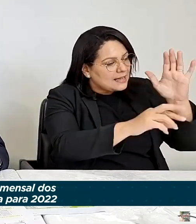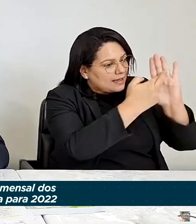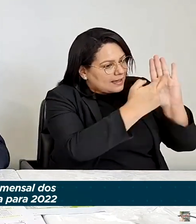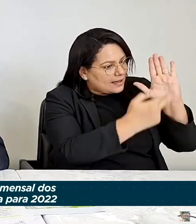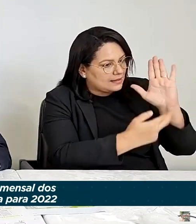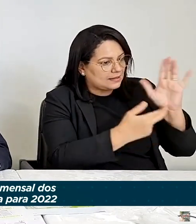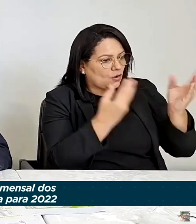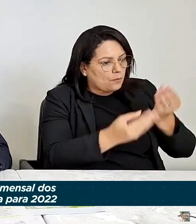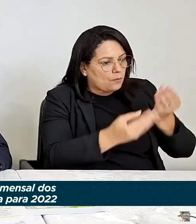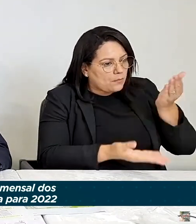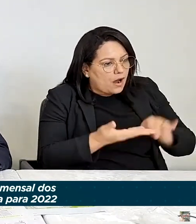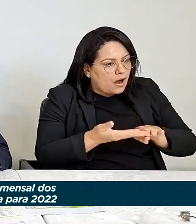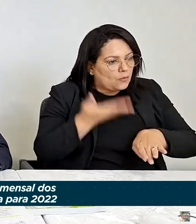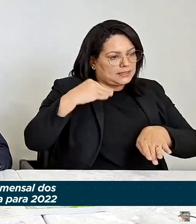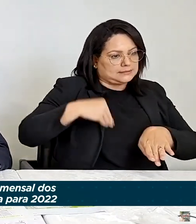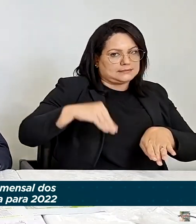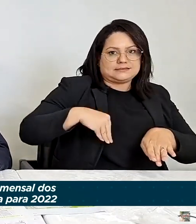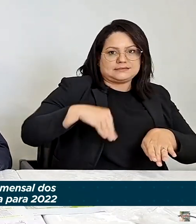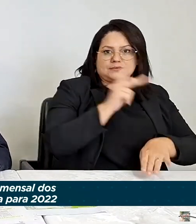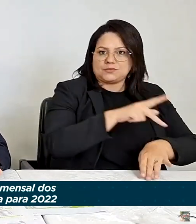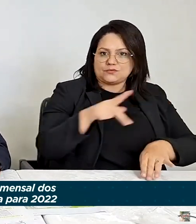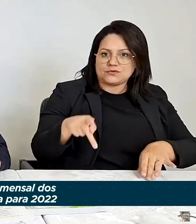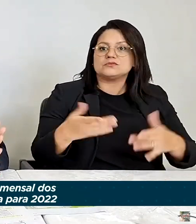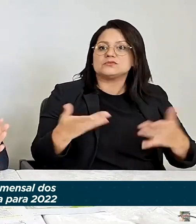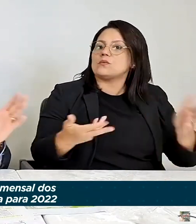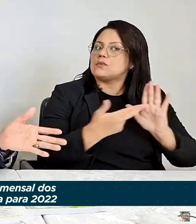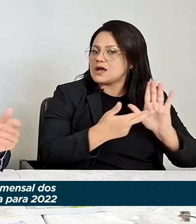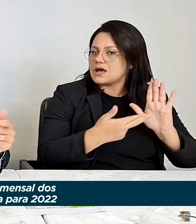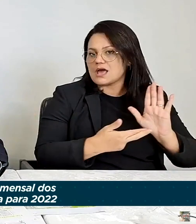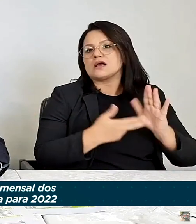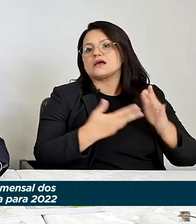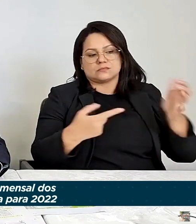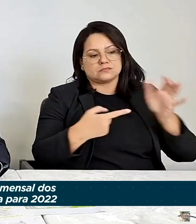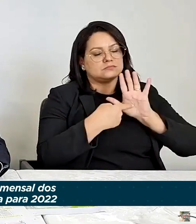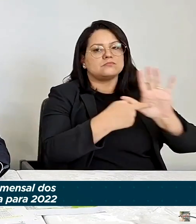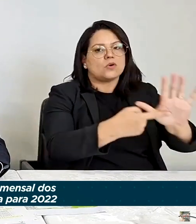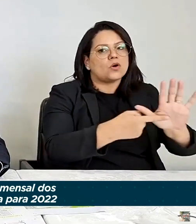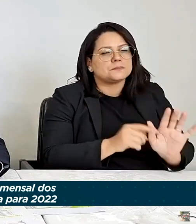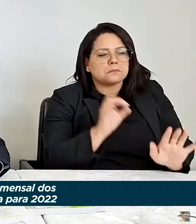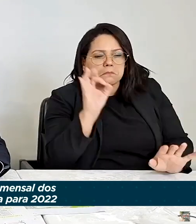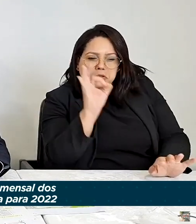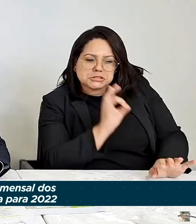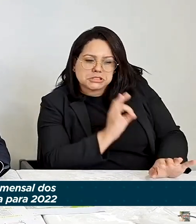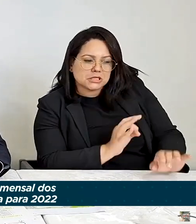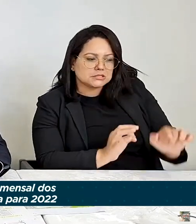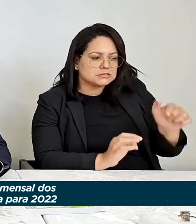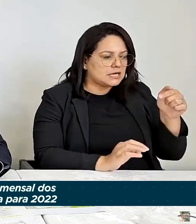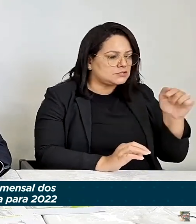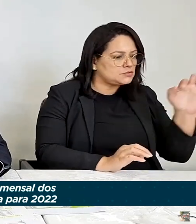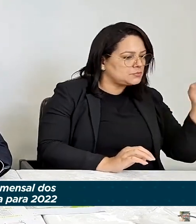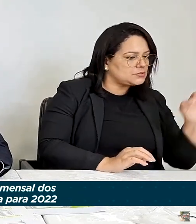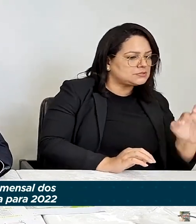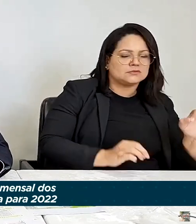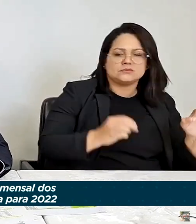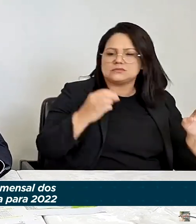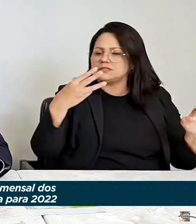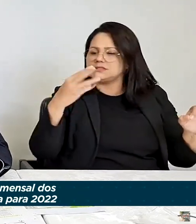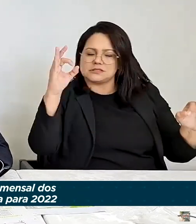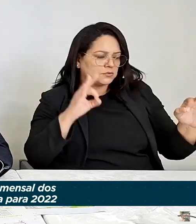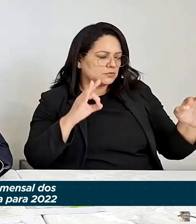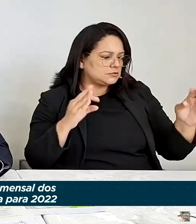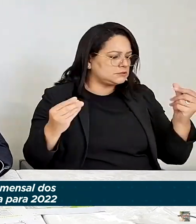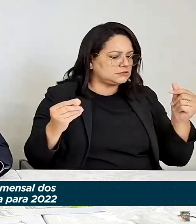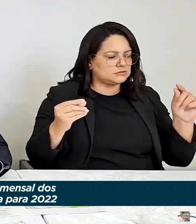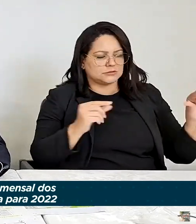concessão desse reajuste. E a regra apontava para um mínimo de 7% e um máximo de 33%. Nós recebemos,